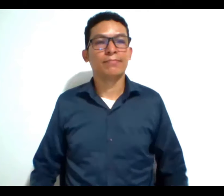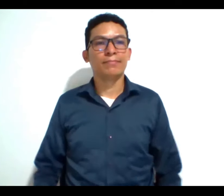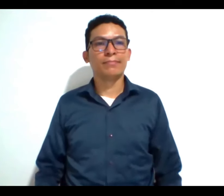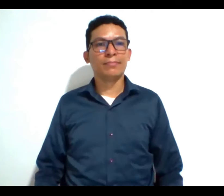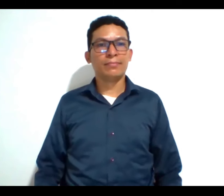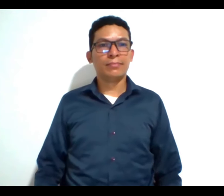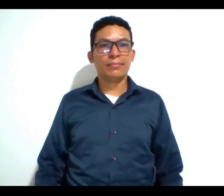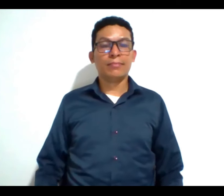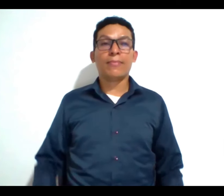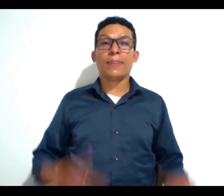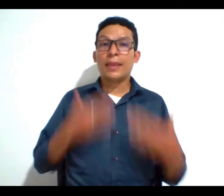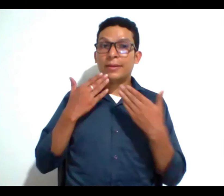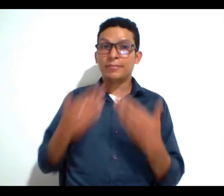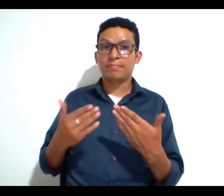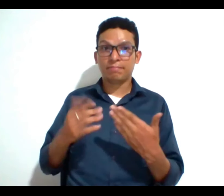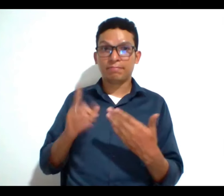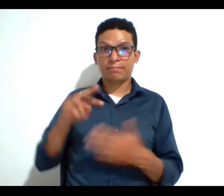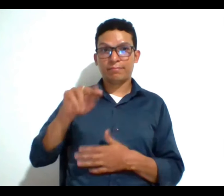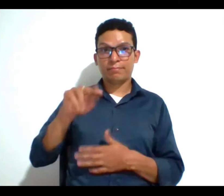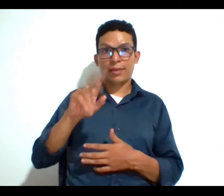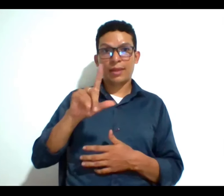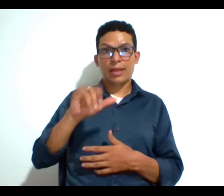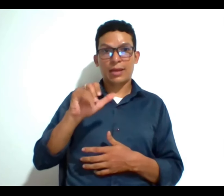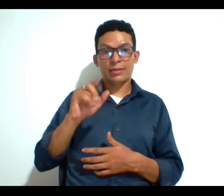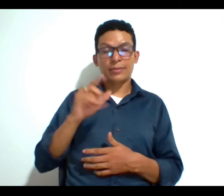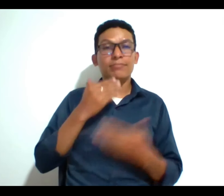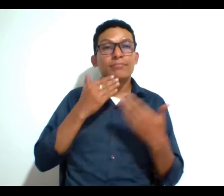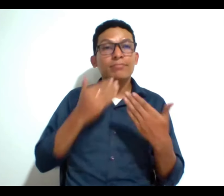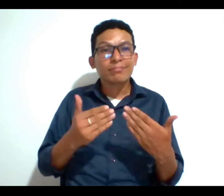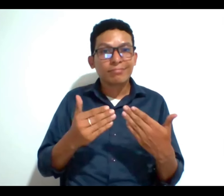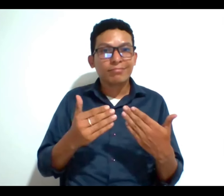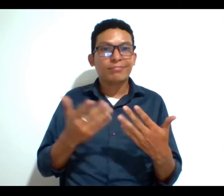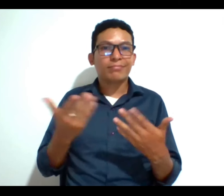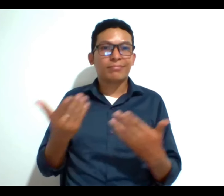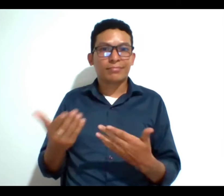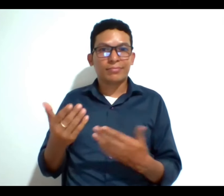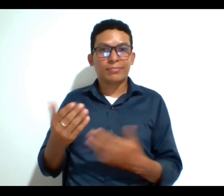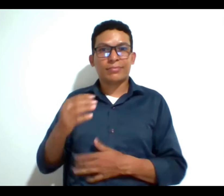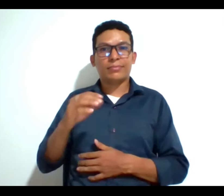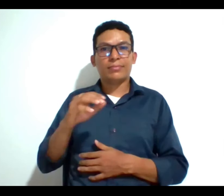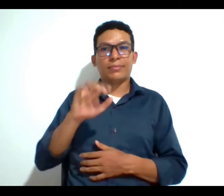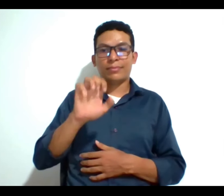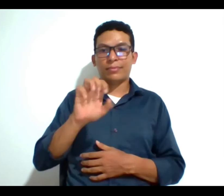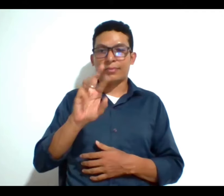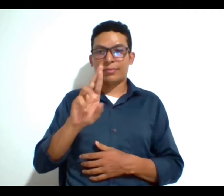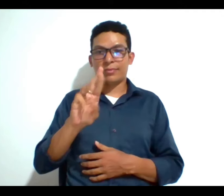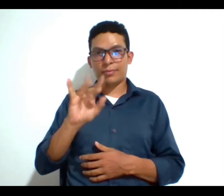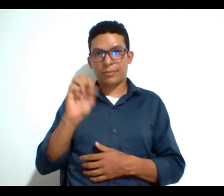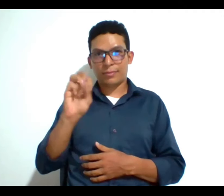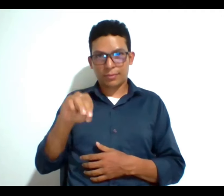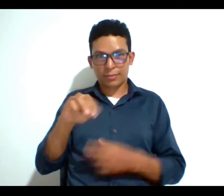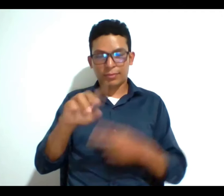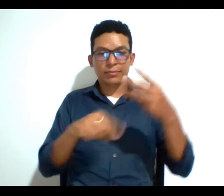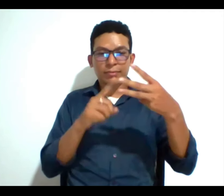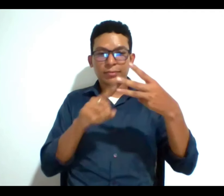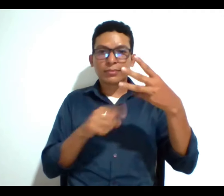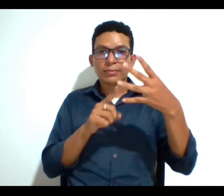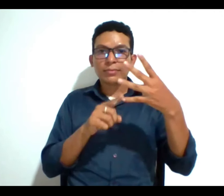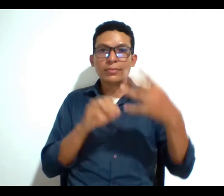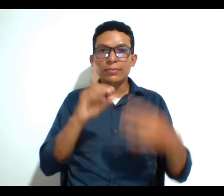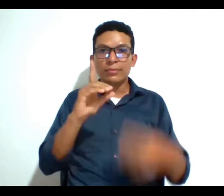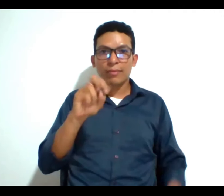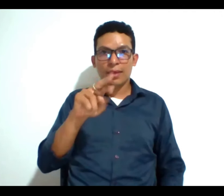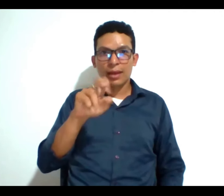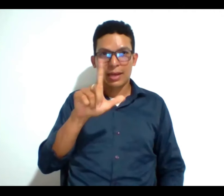muchas gracias Natalia muchas gracias Erwin y Daniela yo creo que pues hemos dado